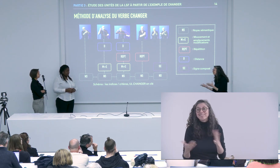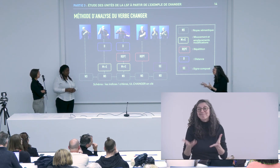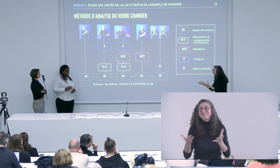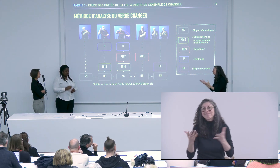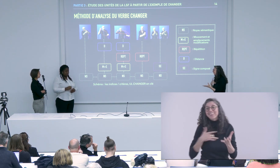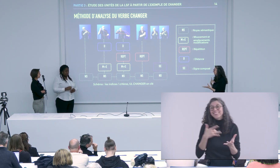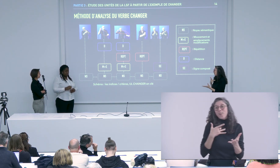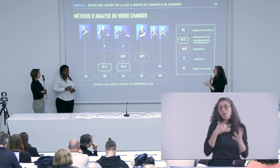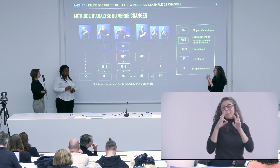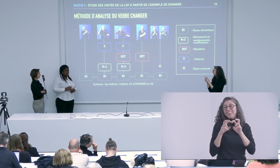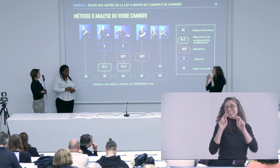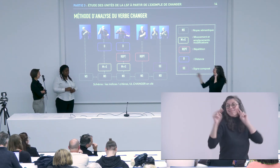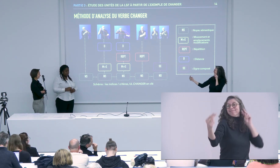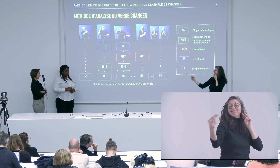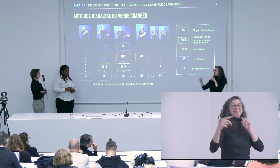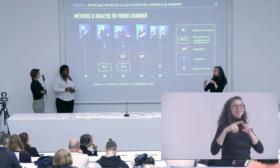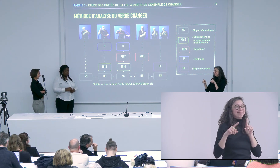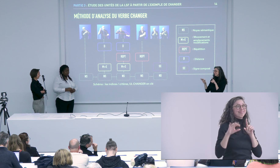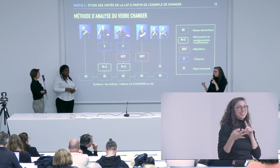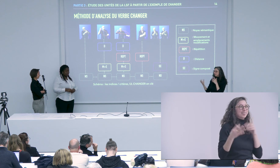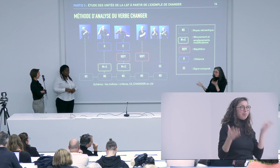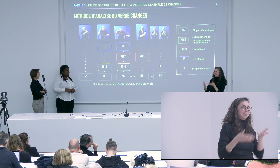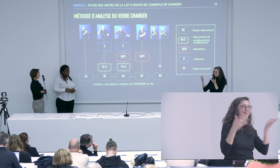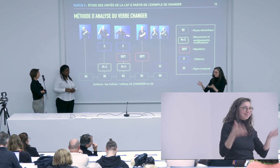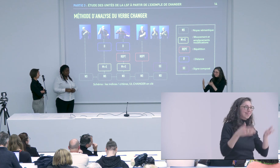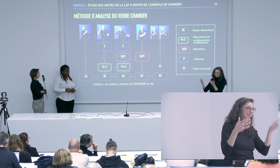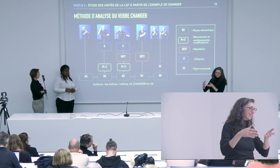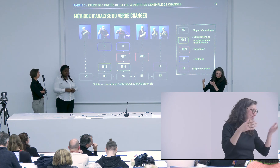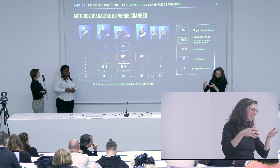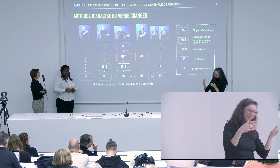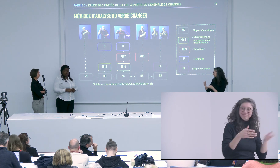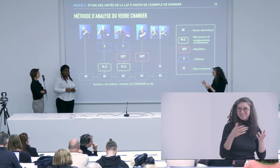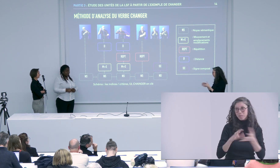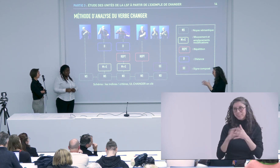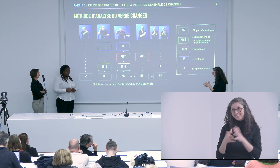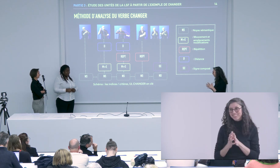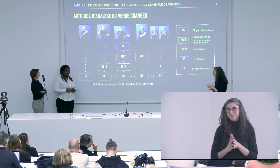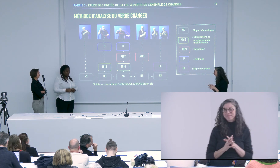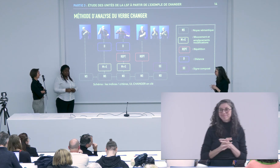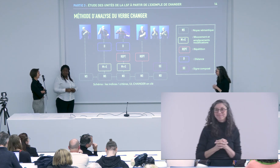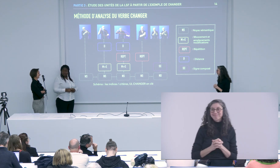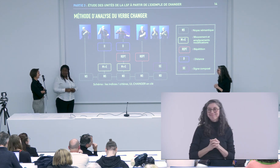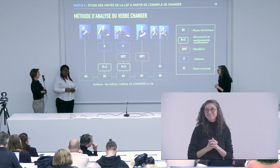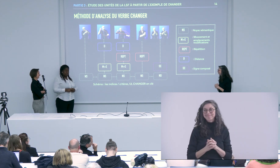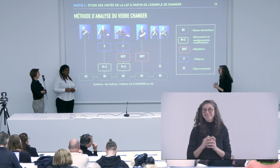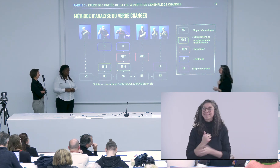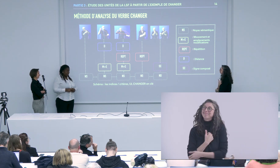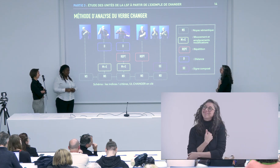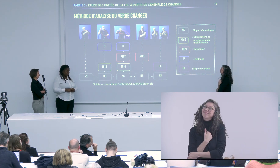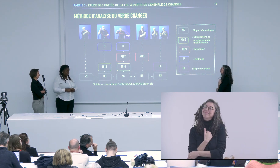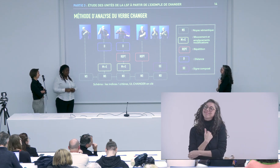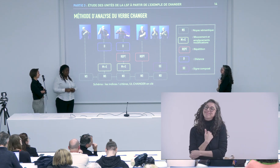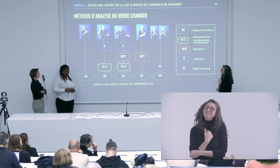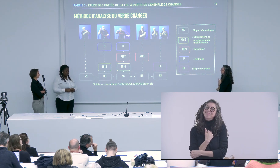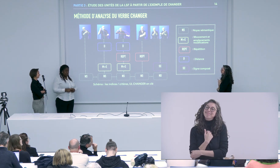'esprit on pourrait continuer cette discussion de manière plus approfondie chacune avec son point de vue mais je pense qu'il a des choses